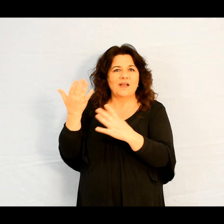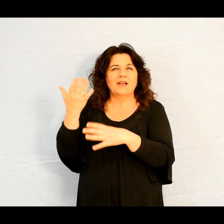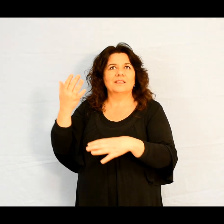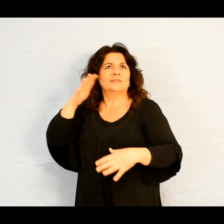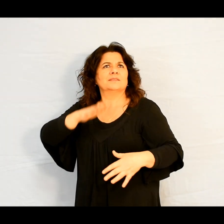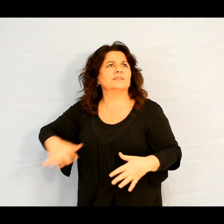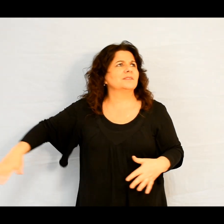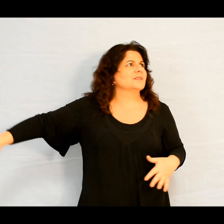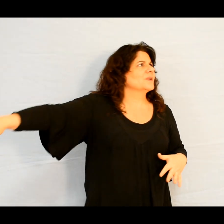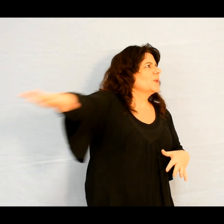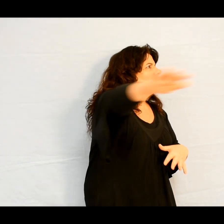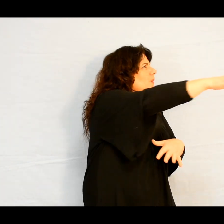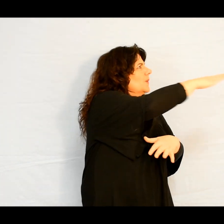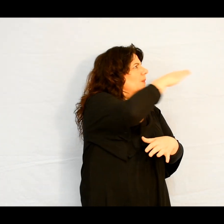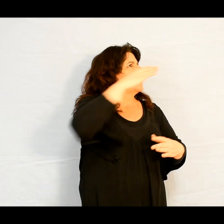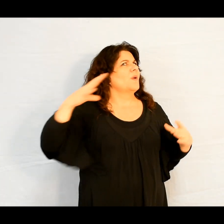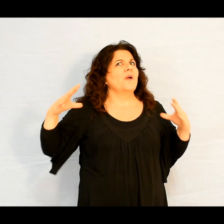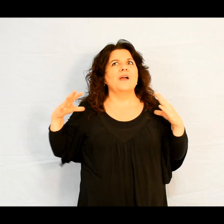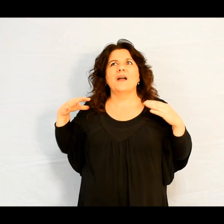de Dieu » »